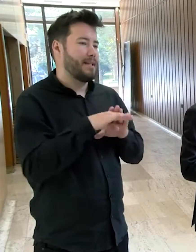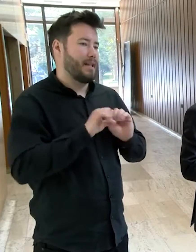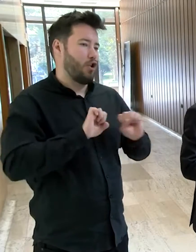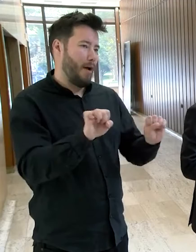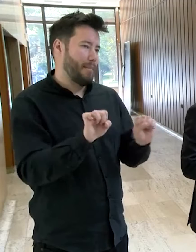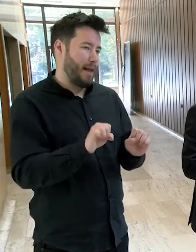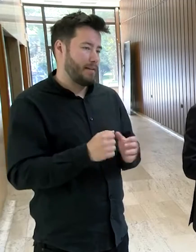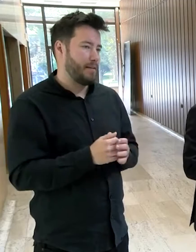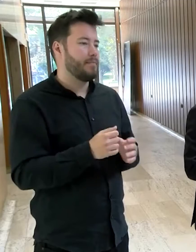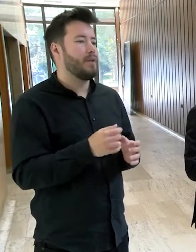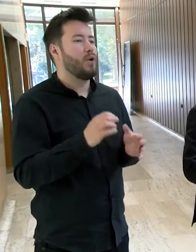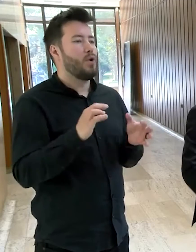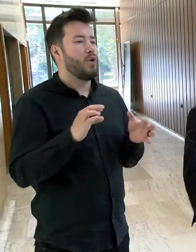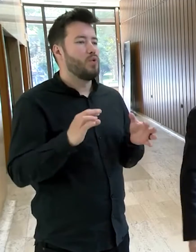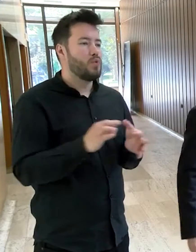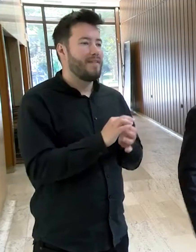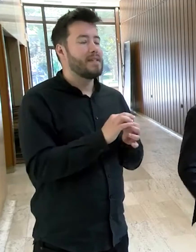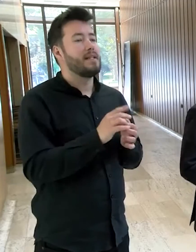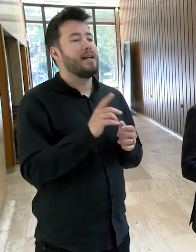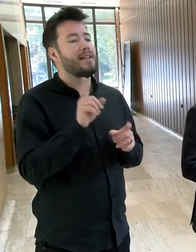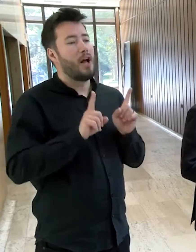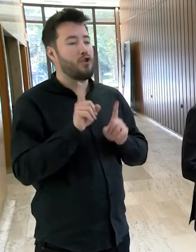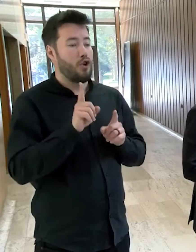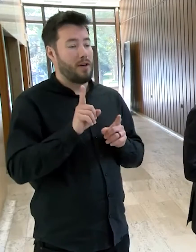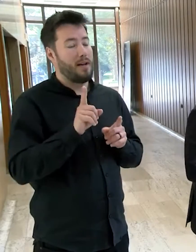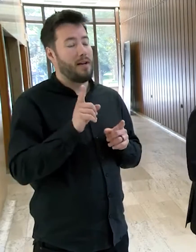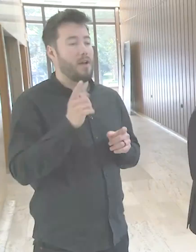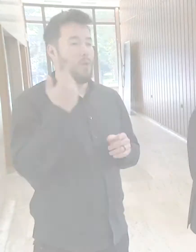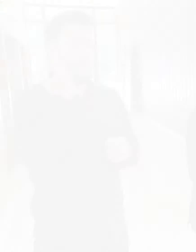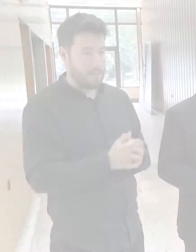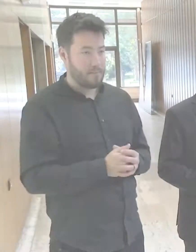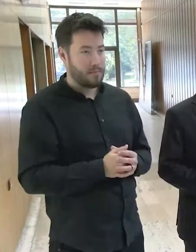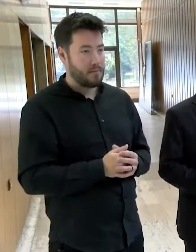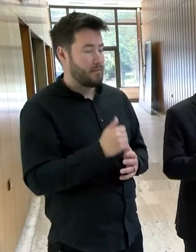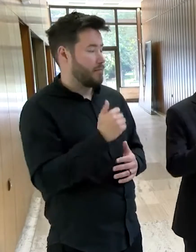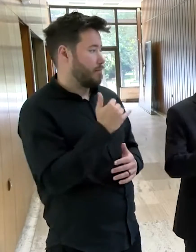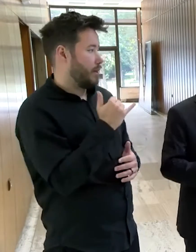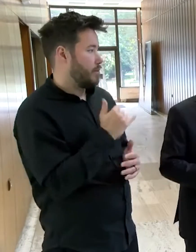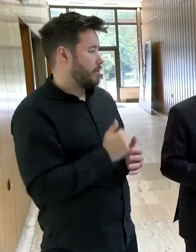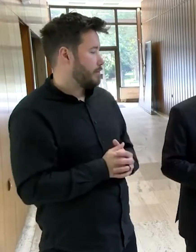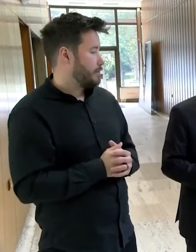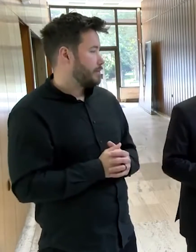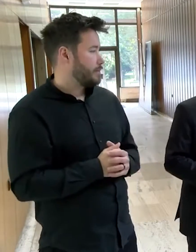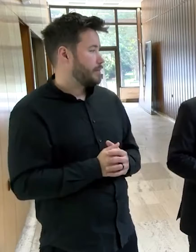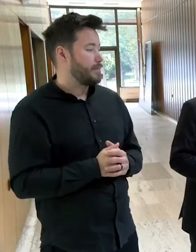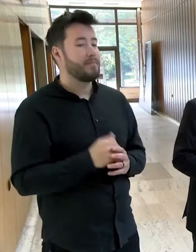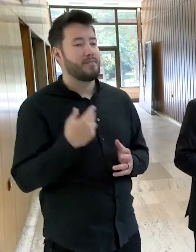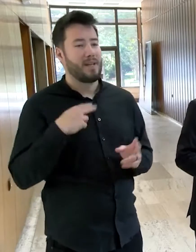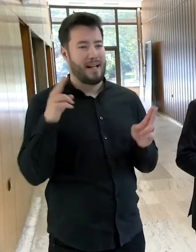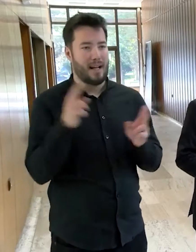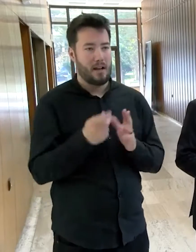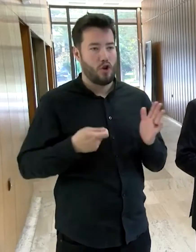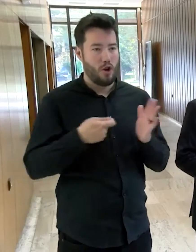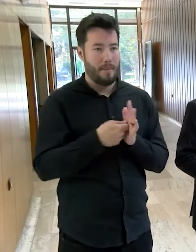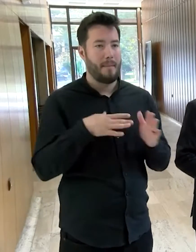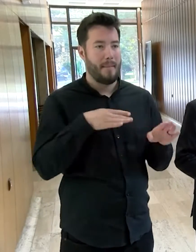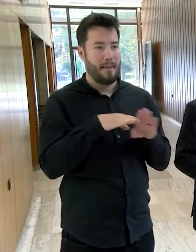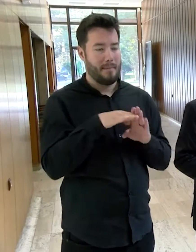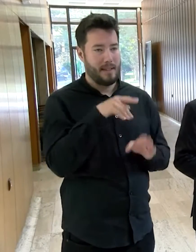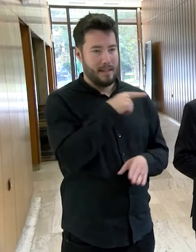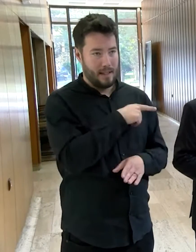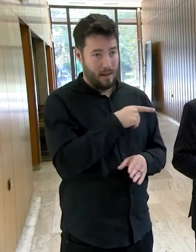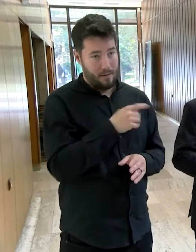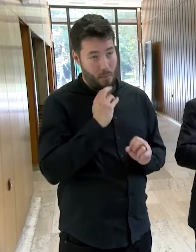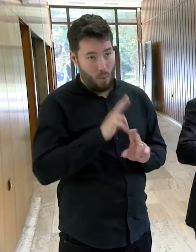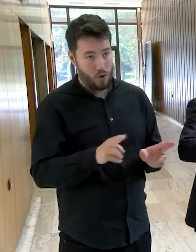Robarne v sústosťi s návštevami, ktoré sa do tej oblasti chystajú v blízkej dobu. Môžeme ešte krátke doplnenie pána ministra, ak môžem... Ono to do